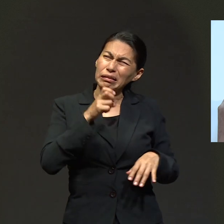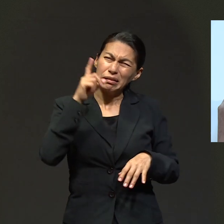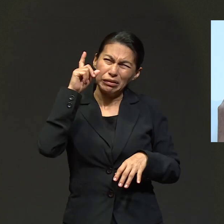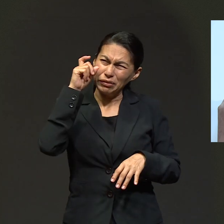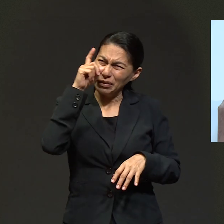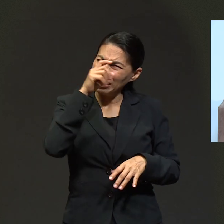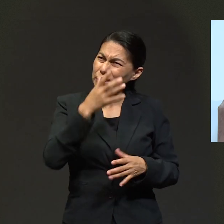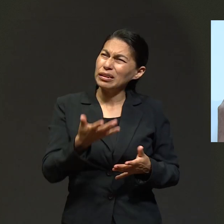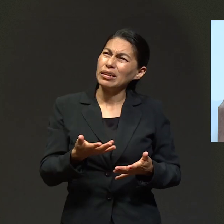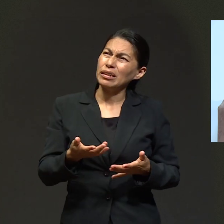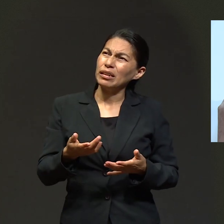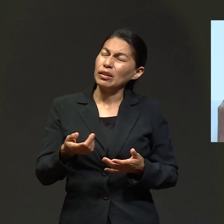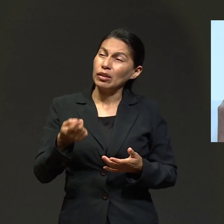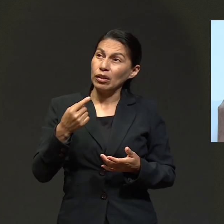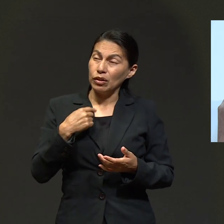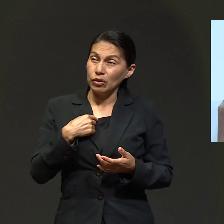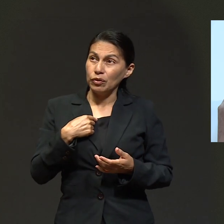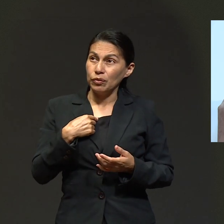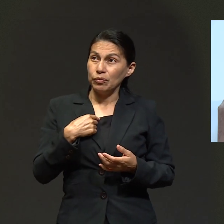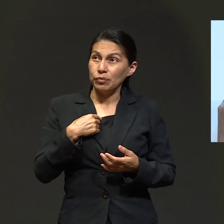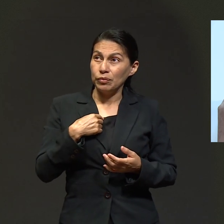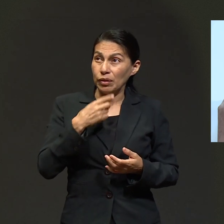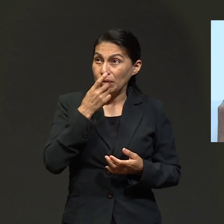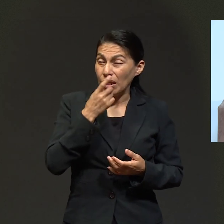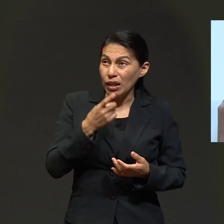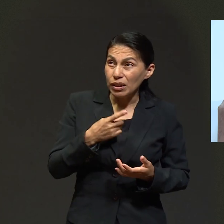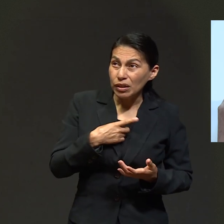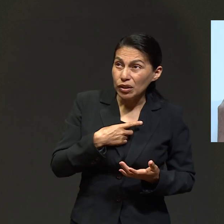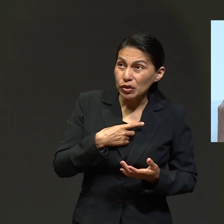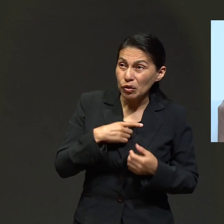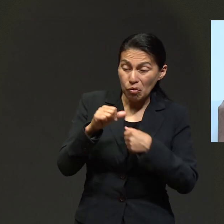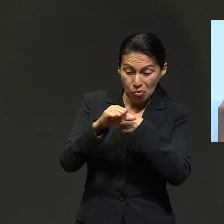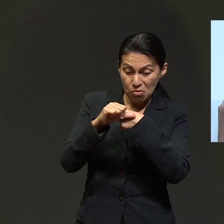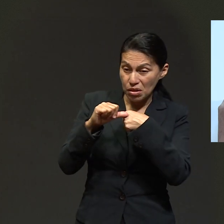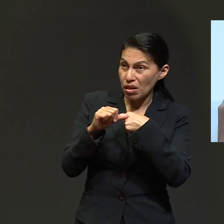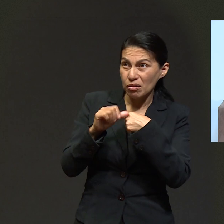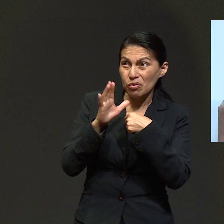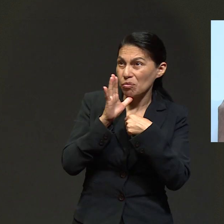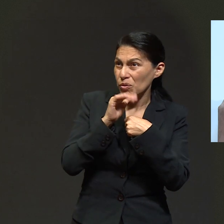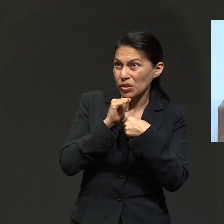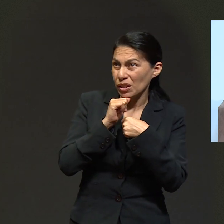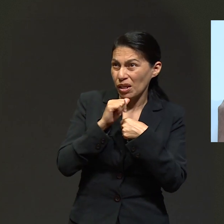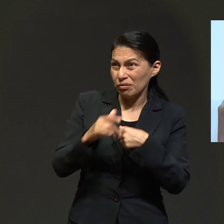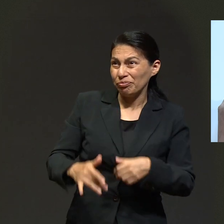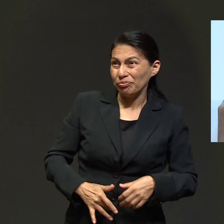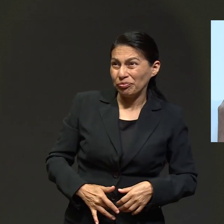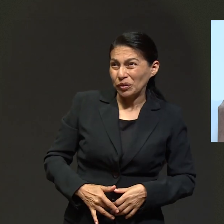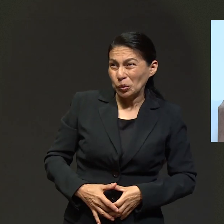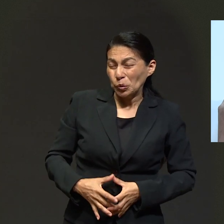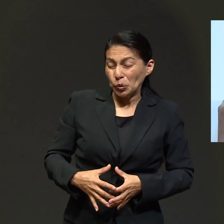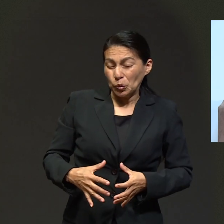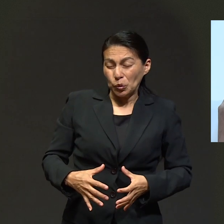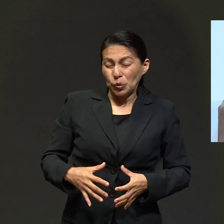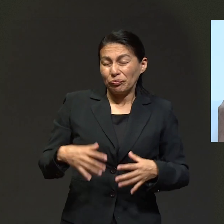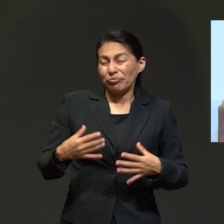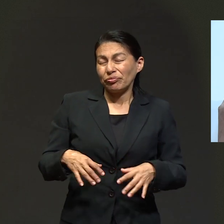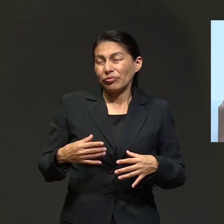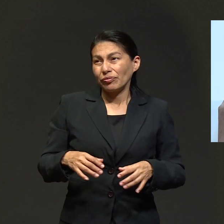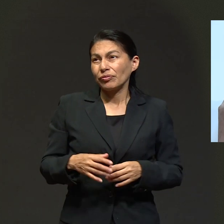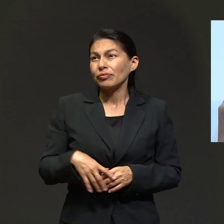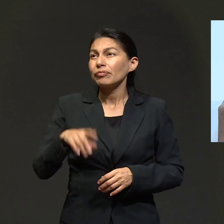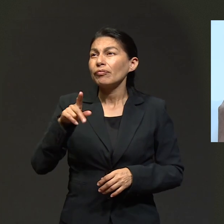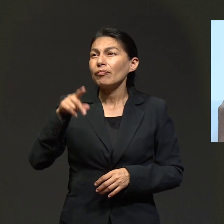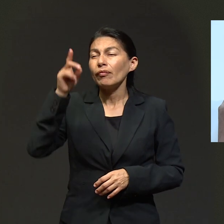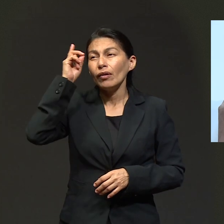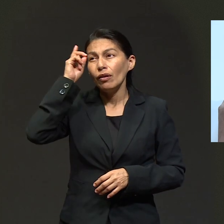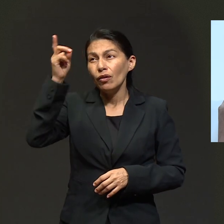fue un proceso muy duro, duro, porque ya me habían dicho que el tumor no se iba a poder operar, porque estaba muy